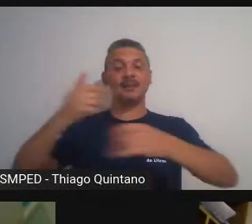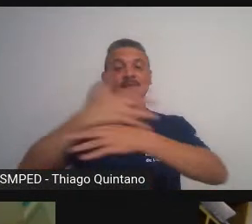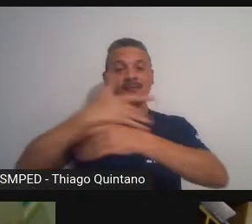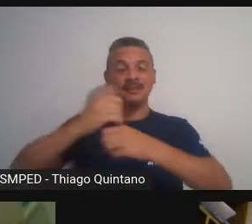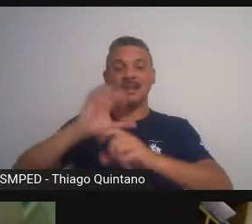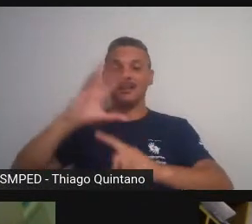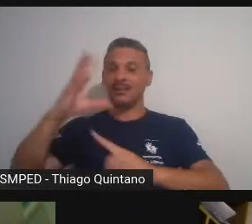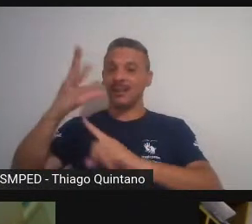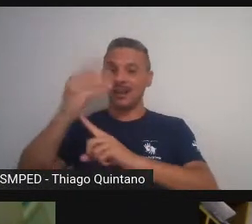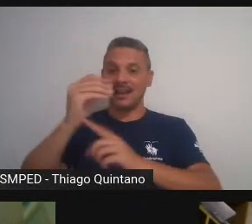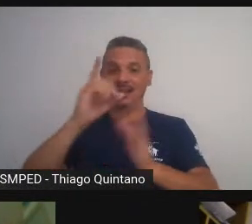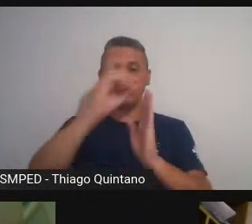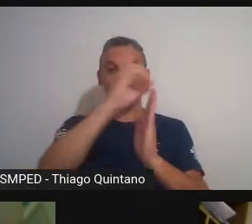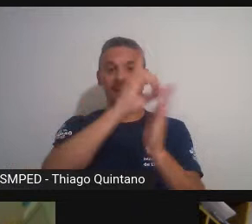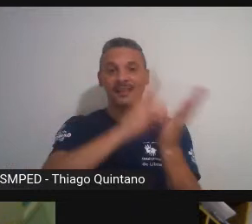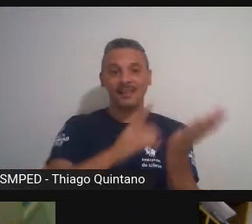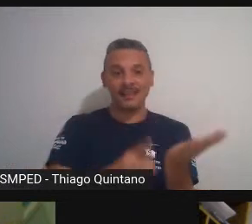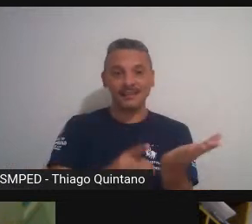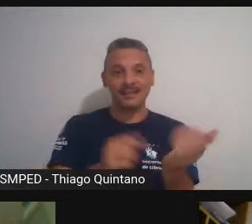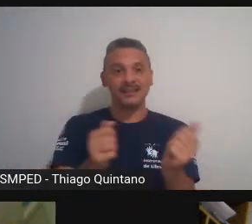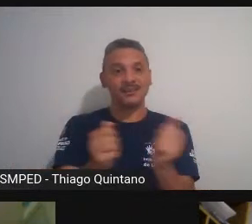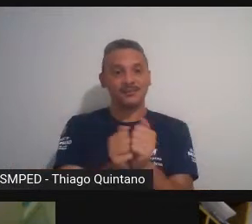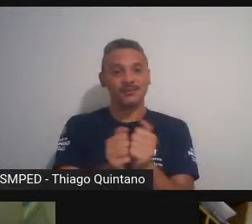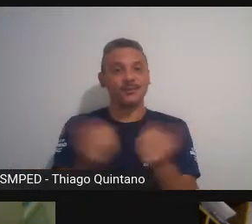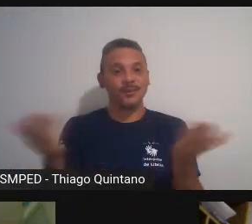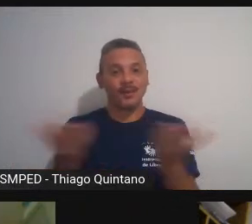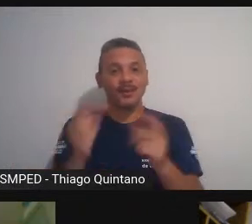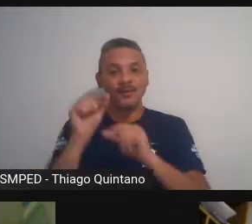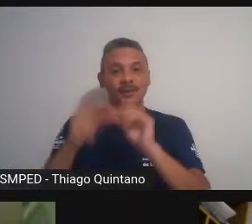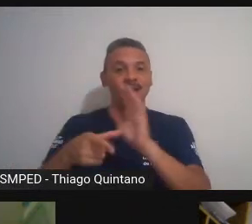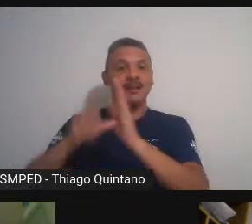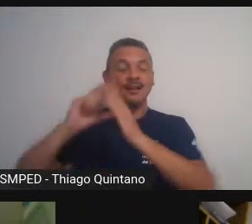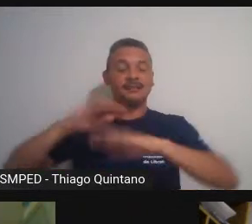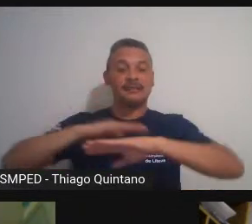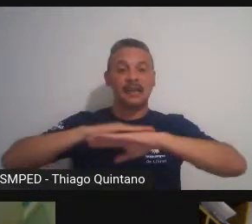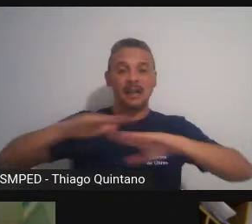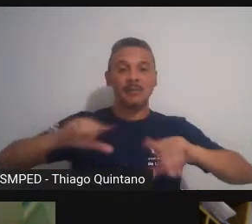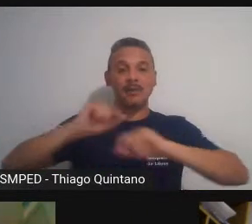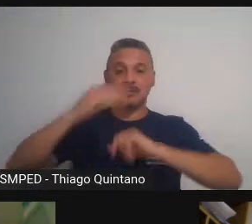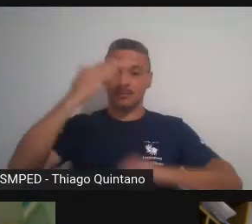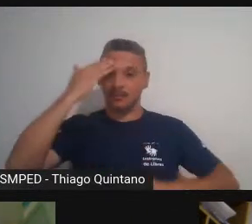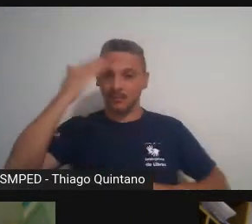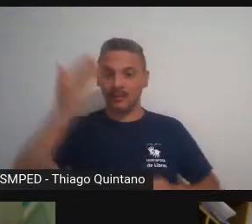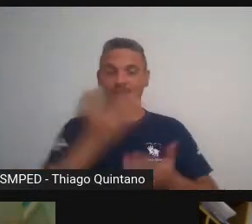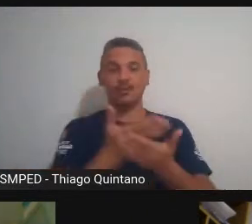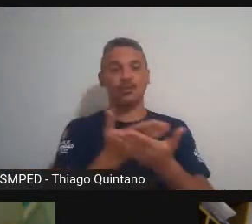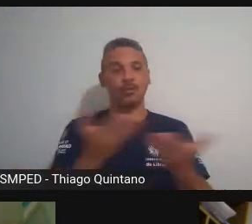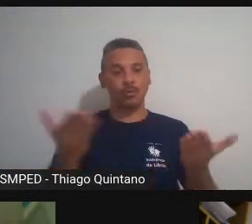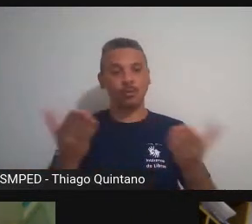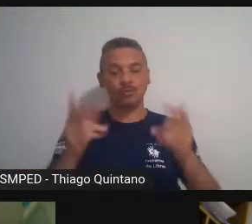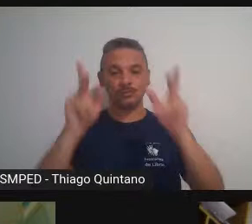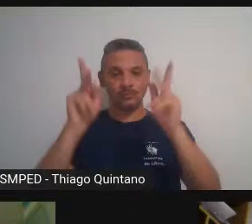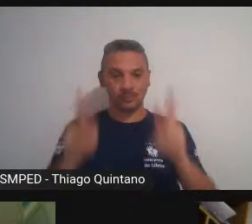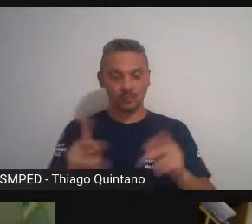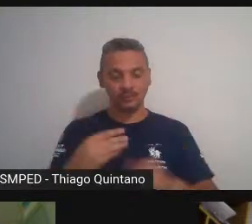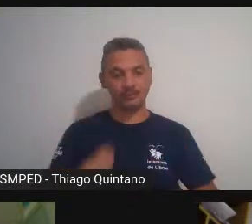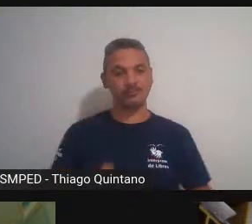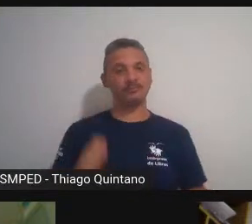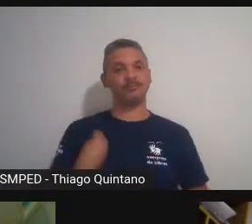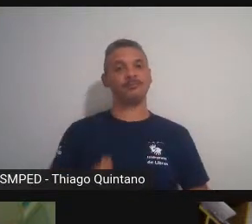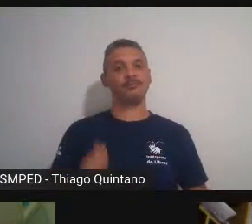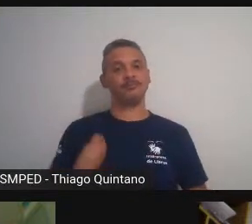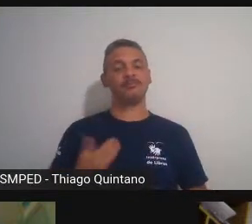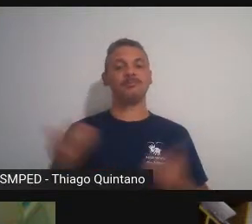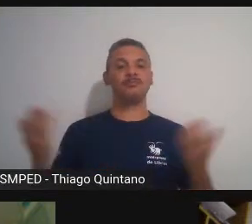design e finalmente eu queria antes de encerrar agradecer a todos e todas que participaram